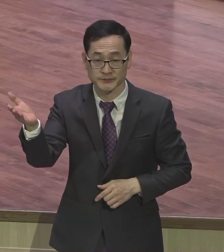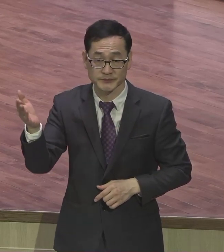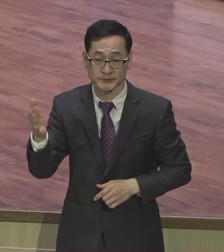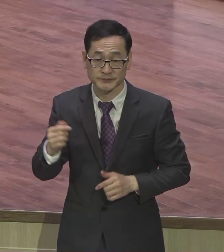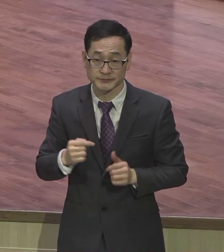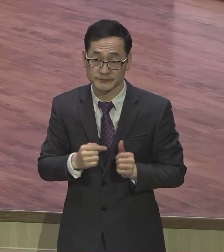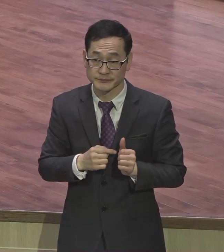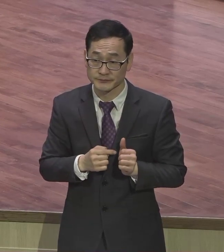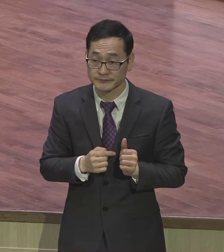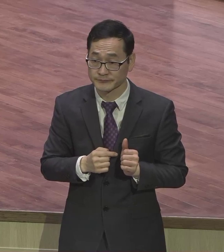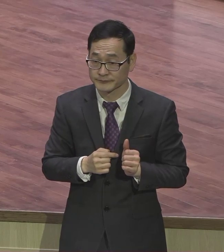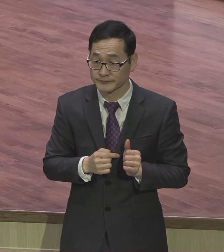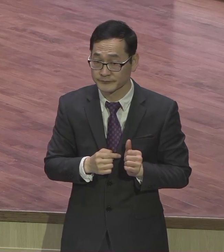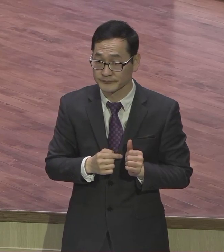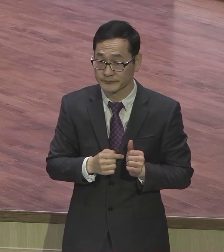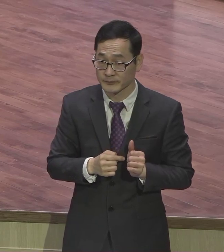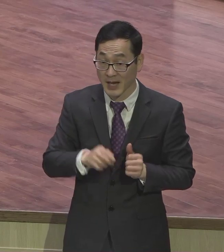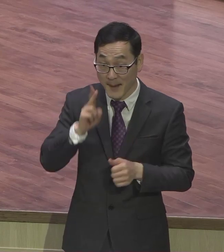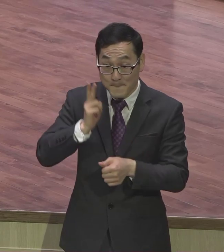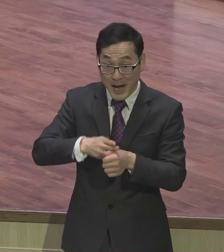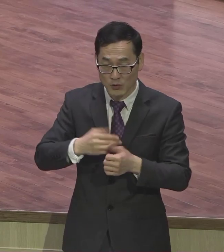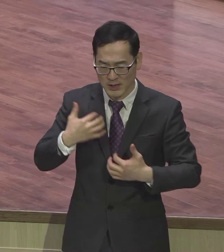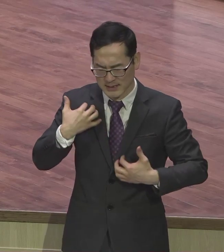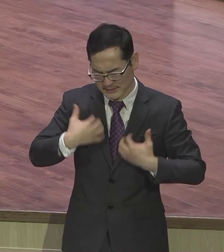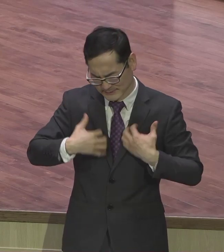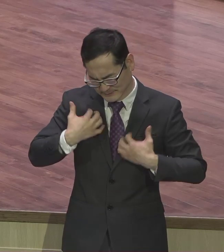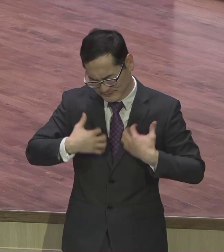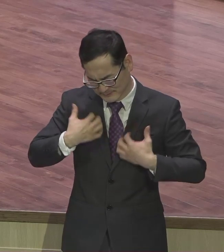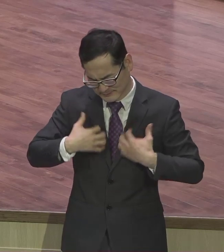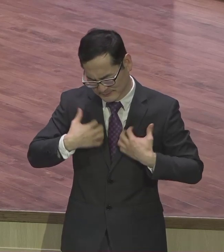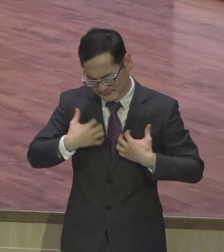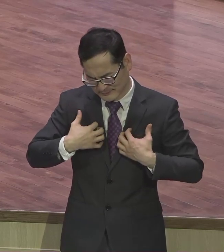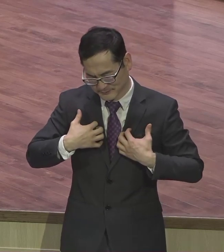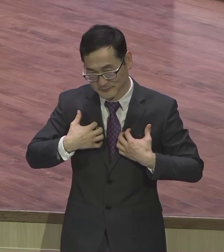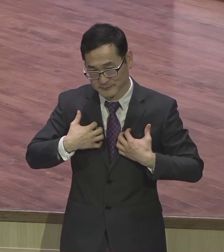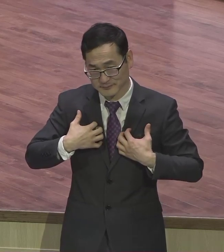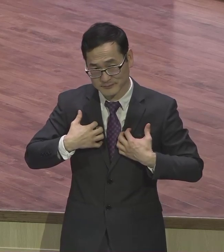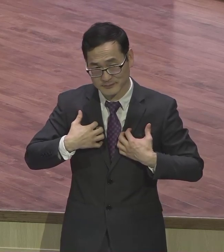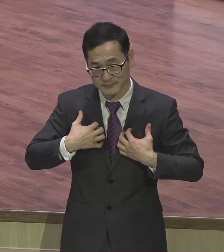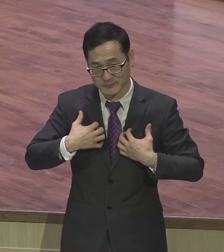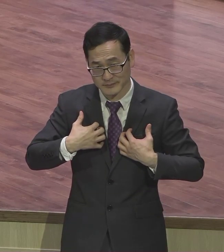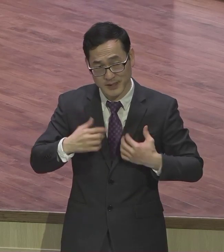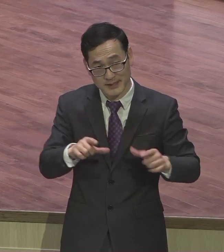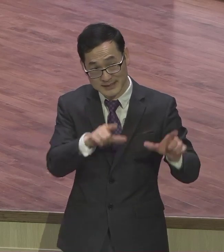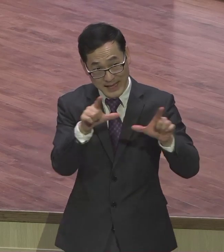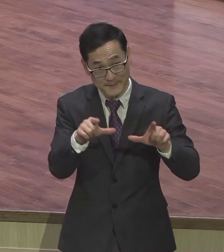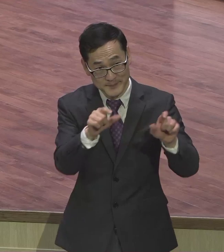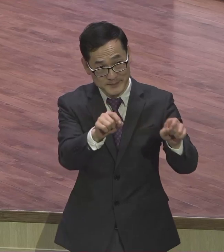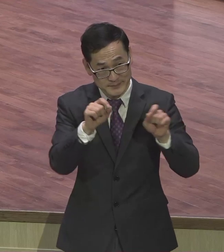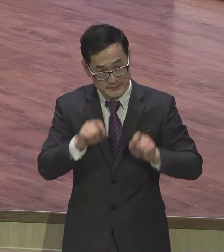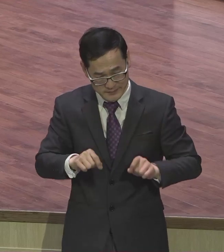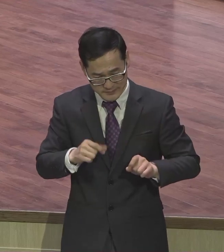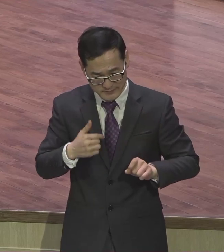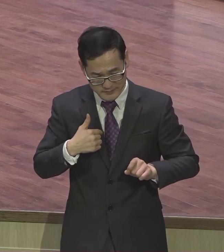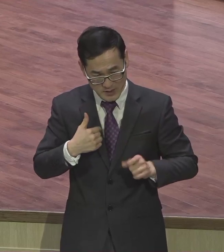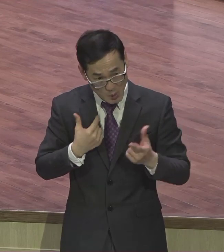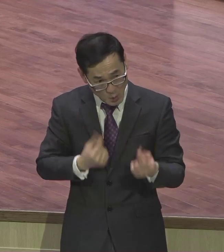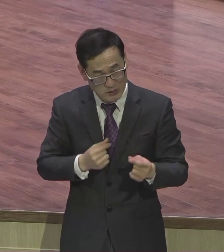바울이 기쁘하고 기쁘하는 삶을 나는 왜 살지 못할까? 바울의 집중과 나의